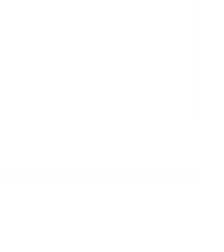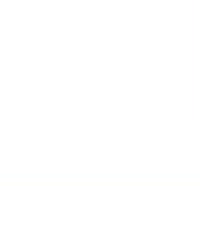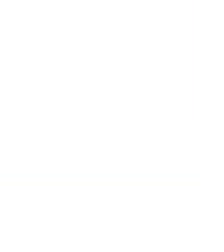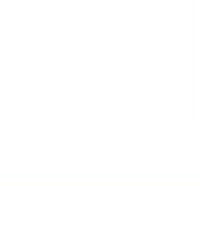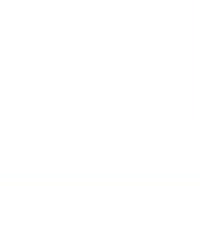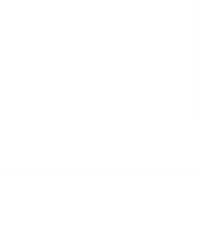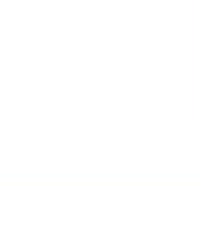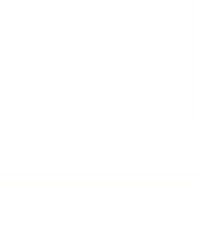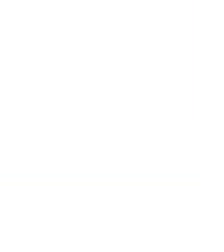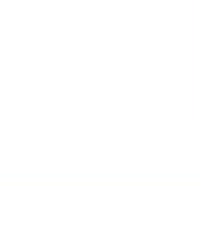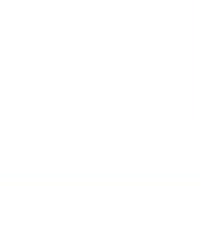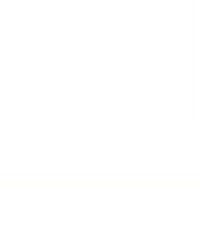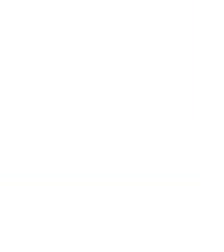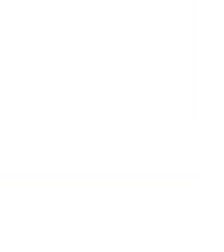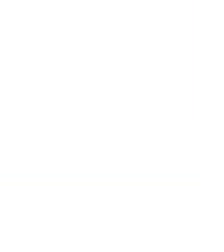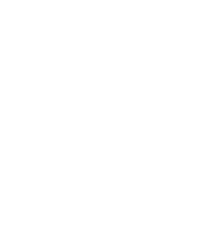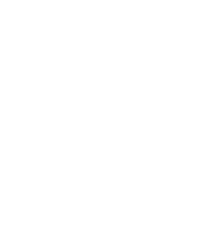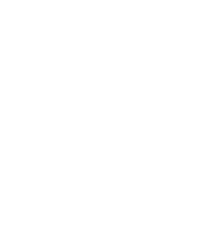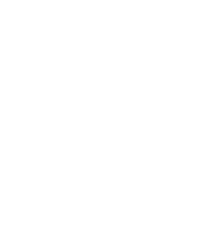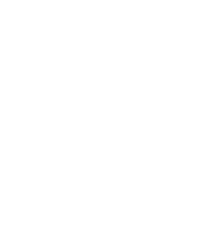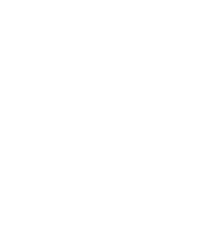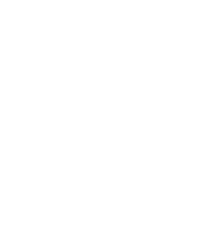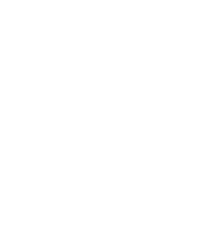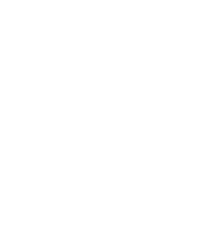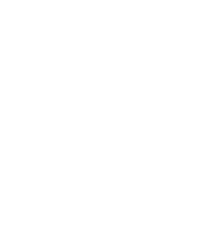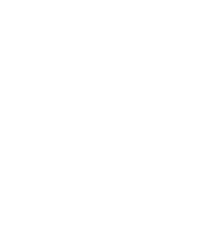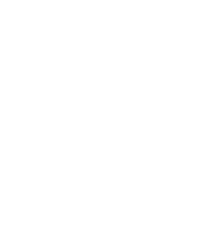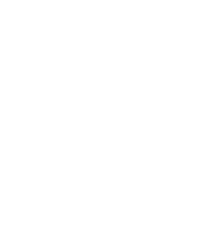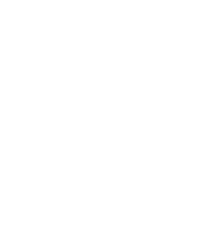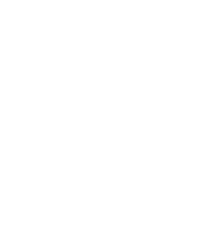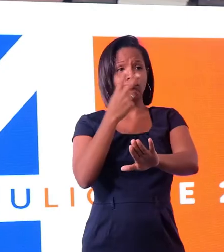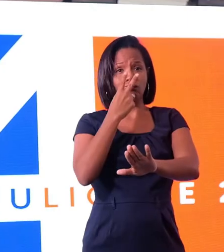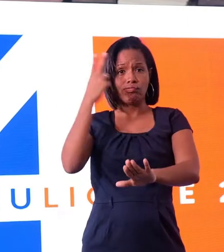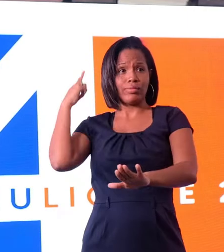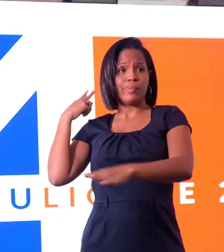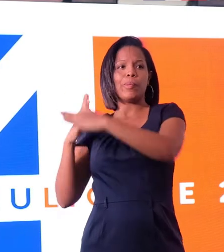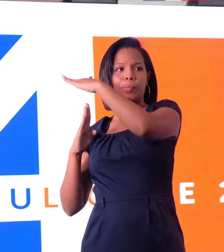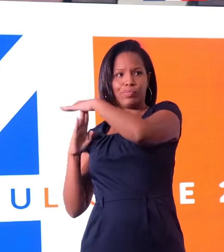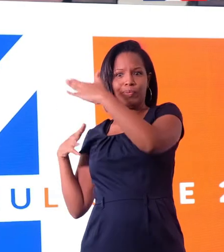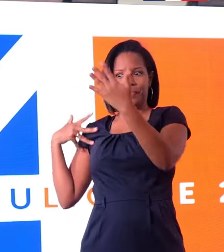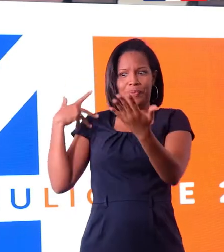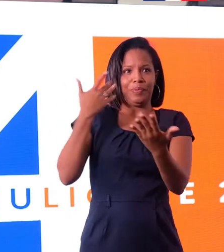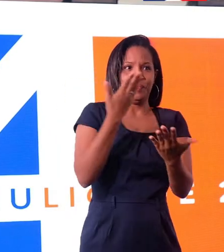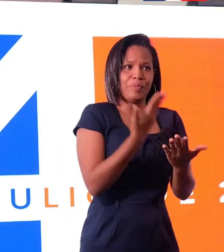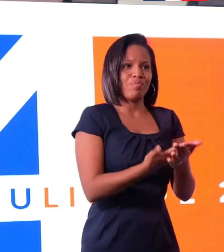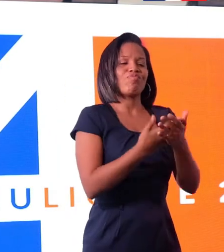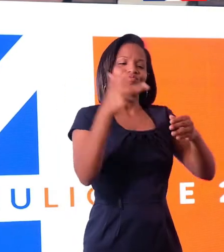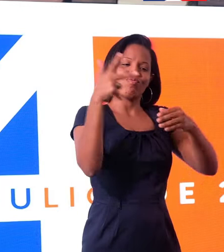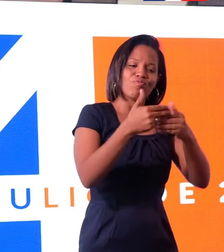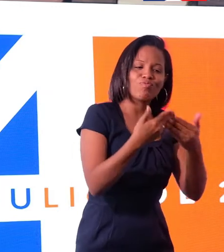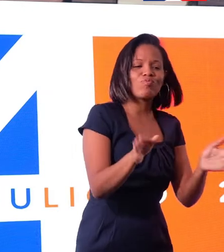compatriotas franceses, chers compatriotas, queridas y queridos amigos venezolanos, a pesar de que la pandemia